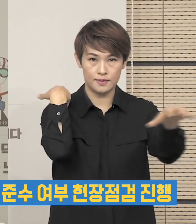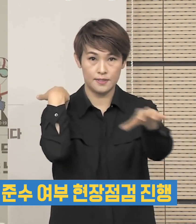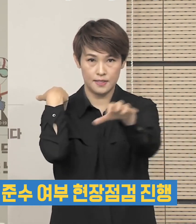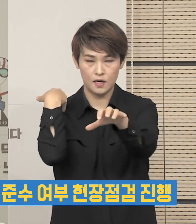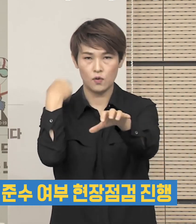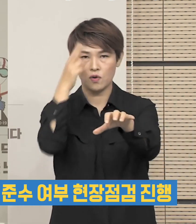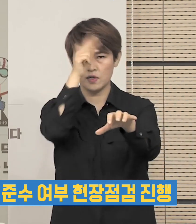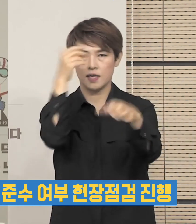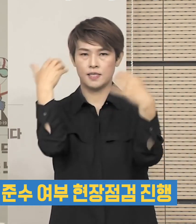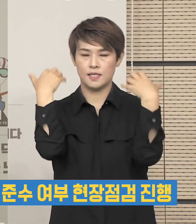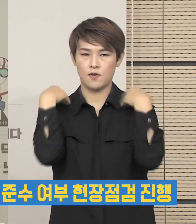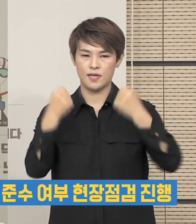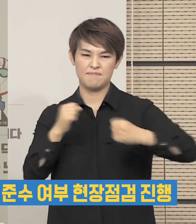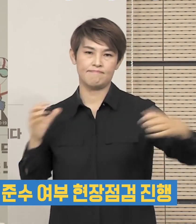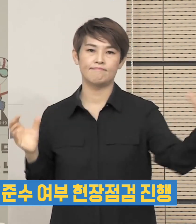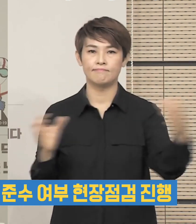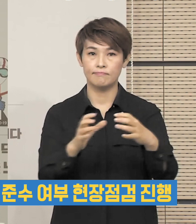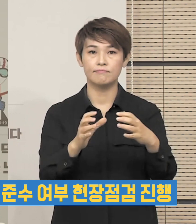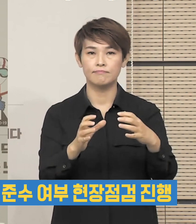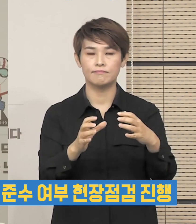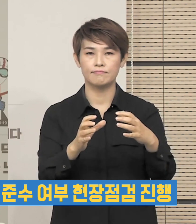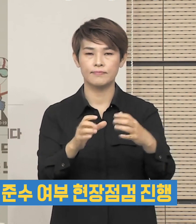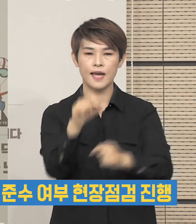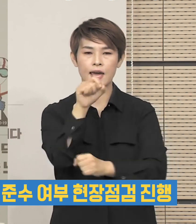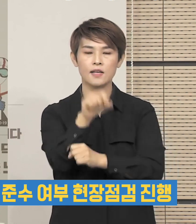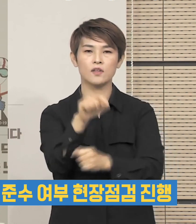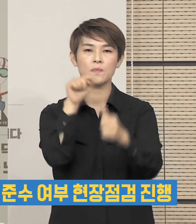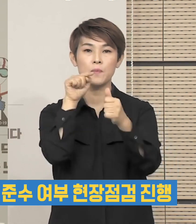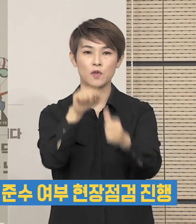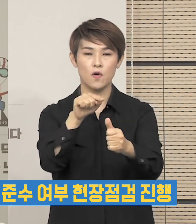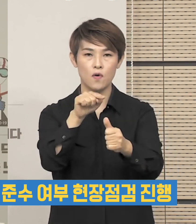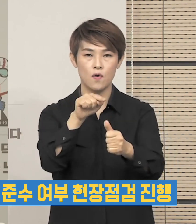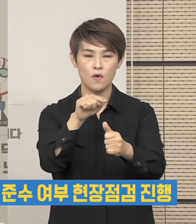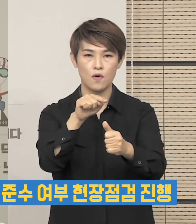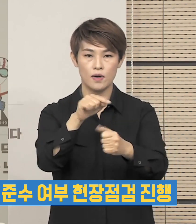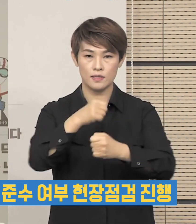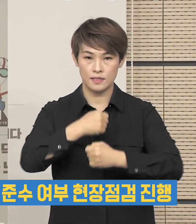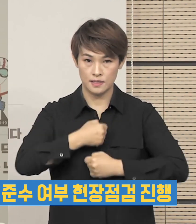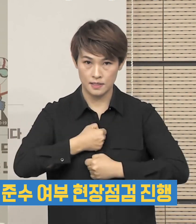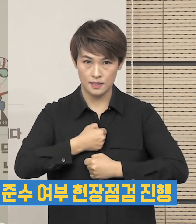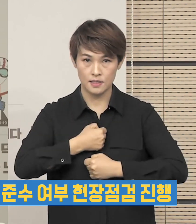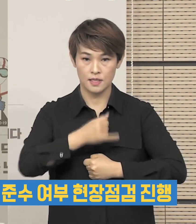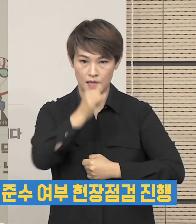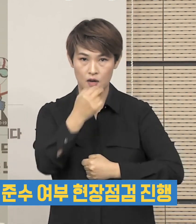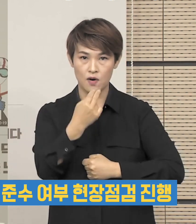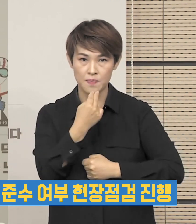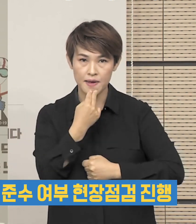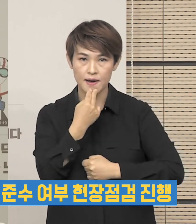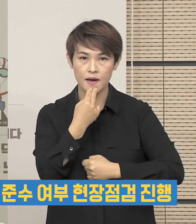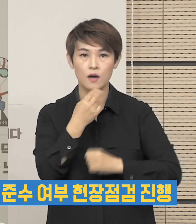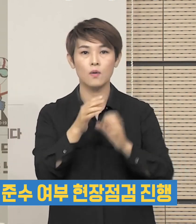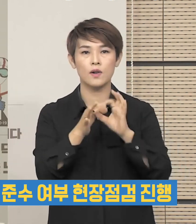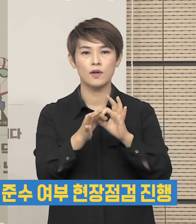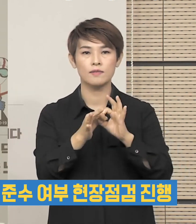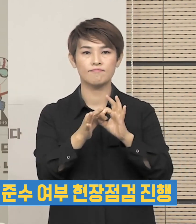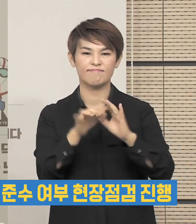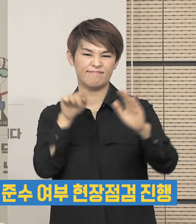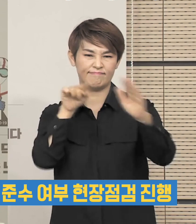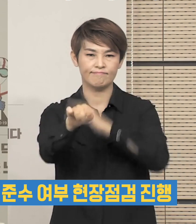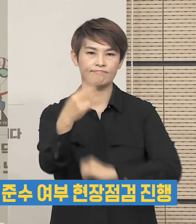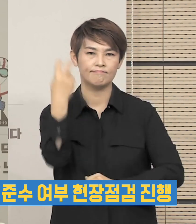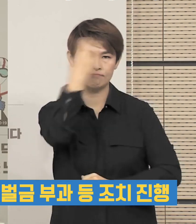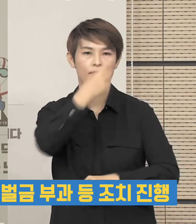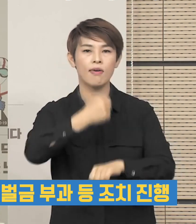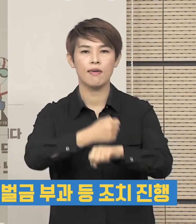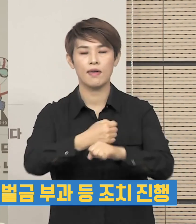경찰청의 협력하에 행정명령 준수 여부에 대한 현장 점검이 이루어질